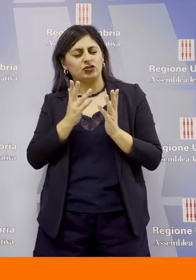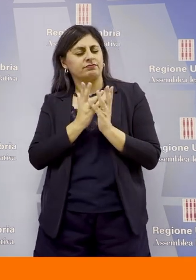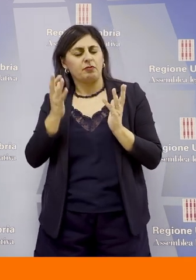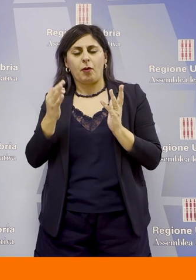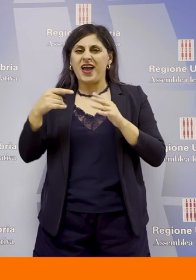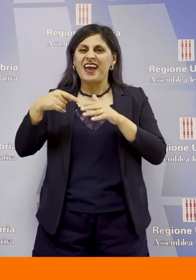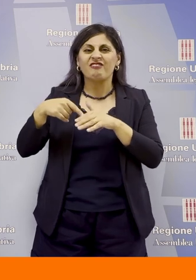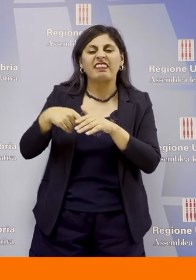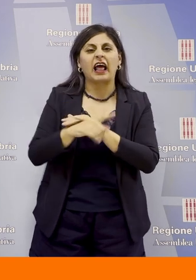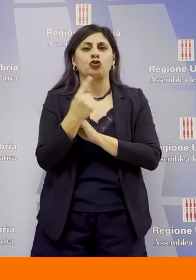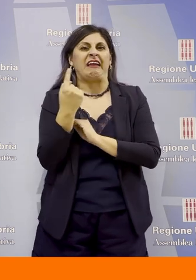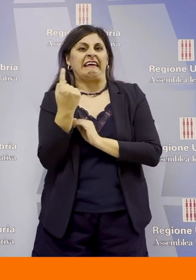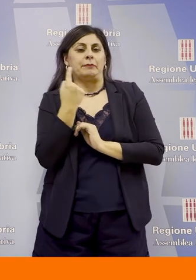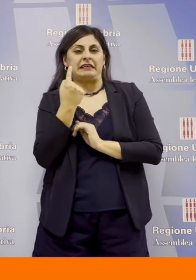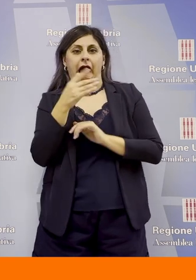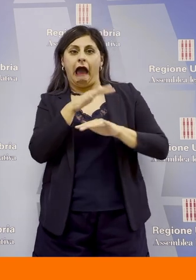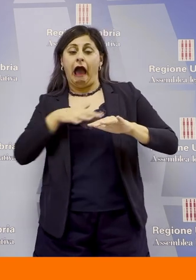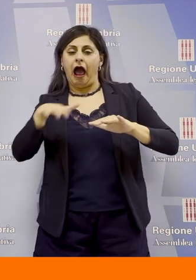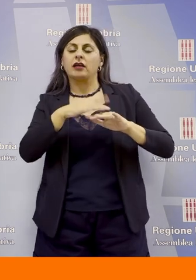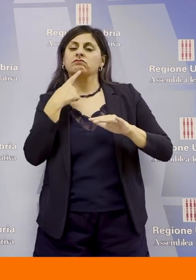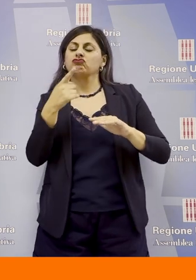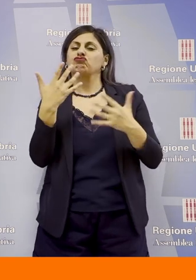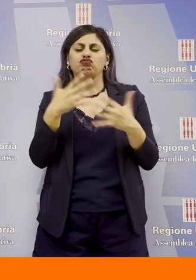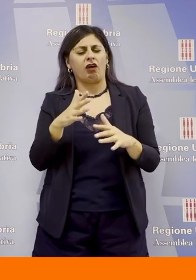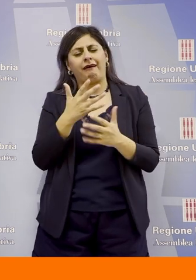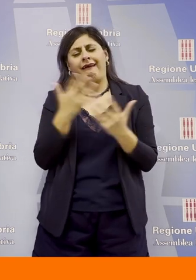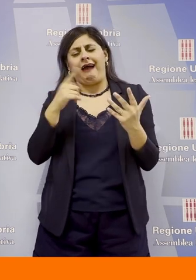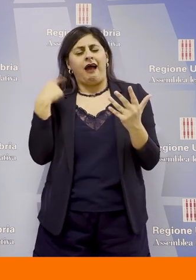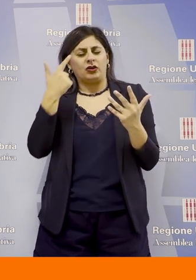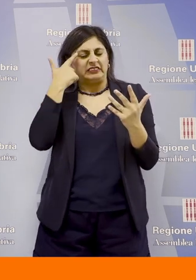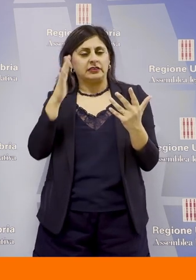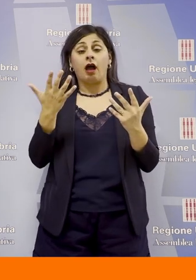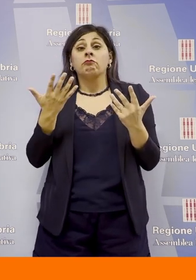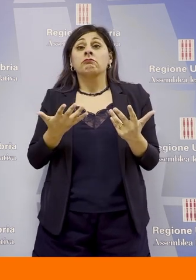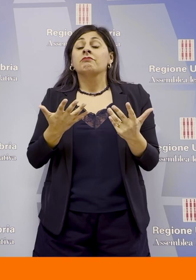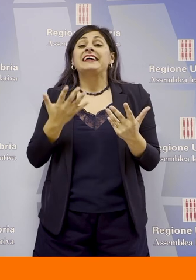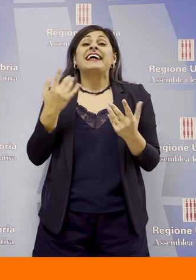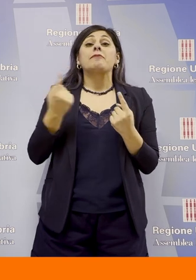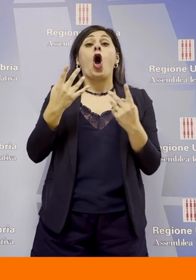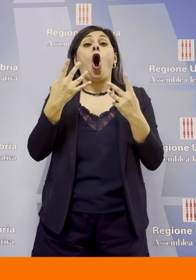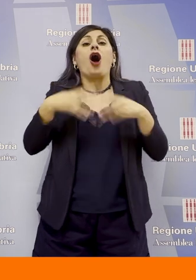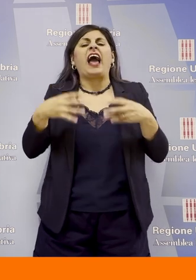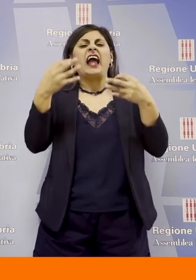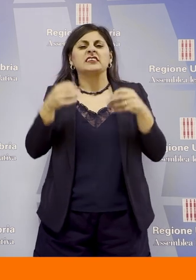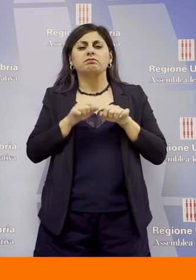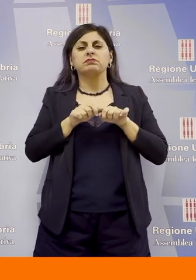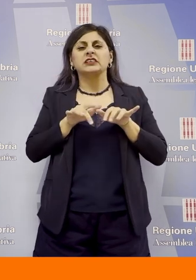infiltrazioni criminali, confermando un assunto già noto. Non si rileva una criminalità organizzata e endemica di tipo